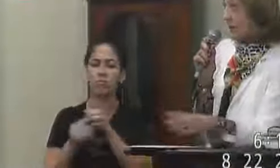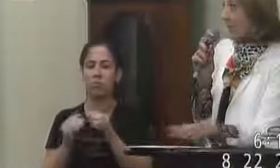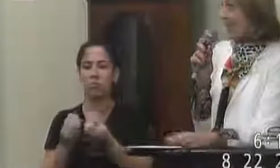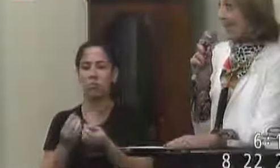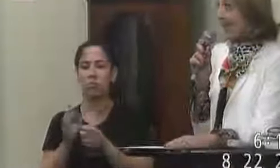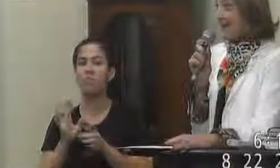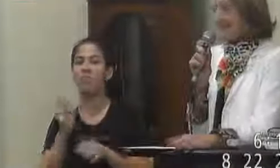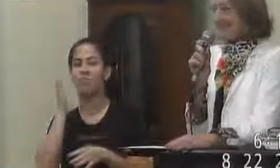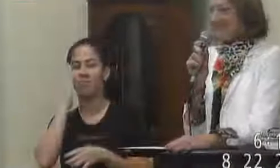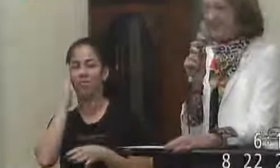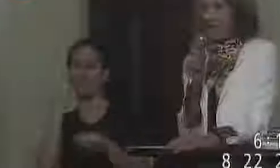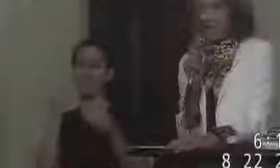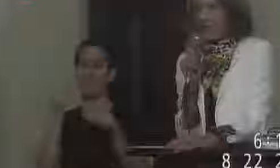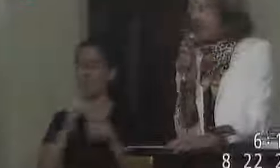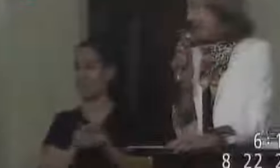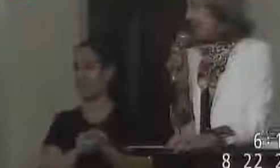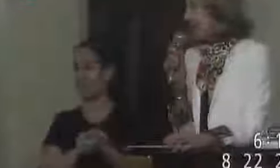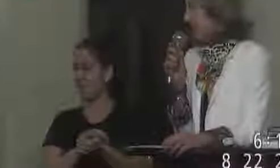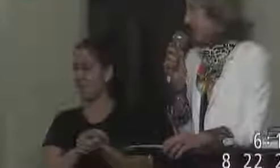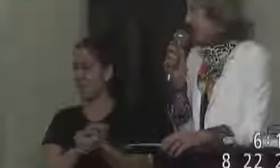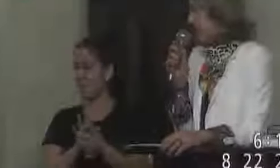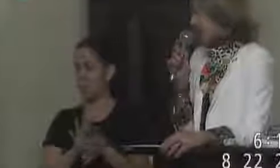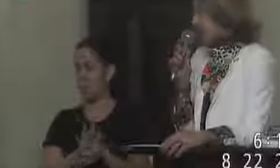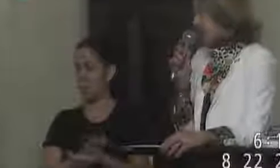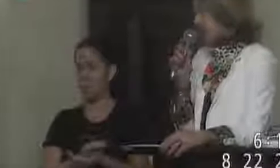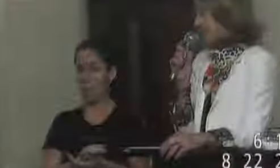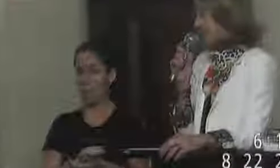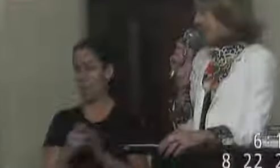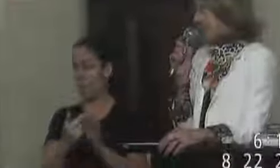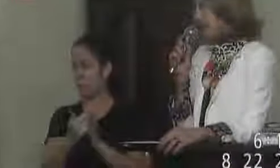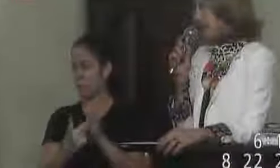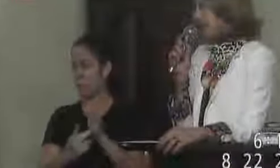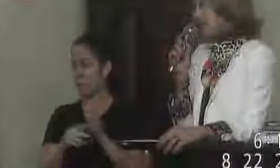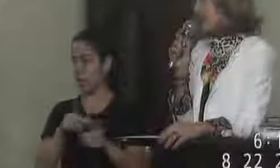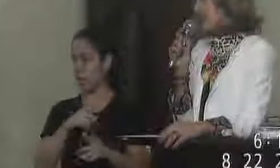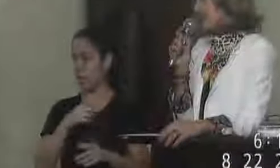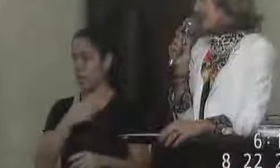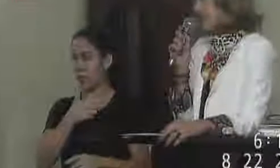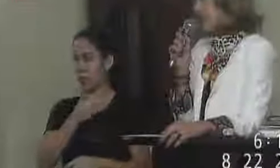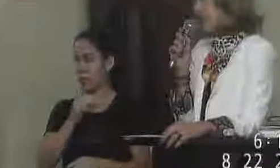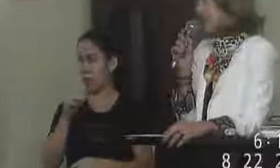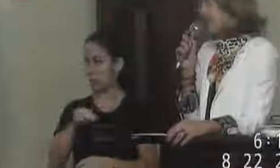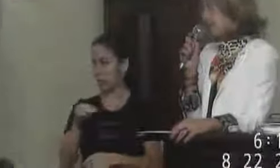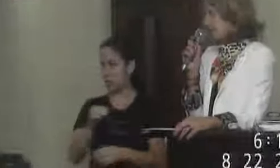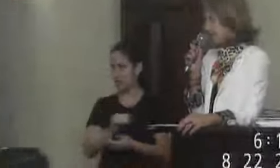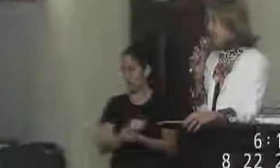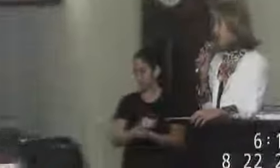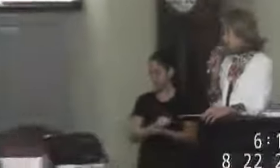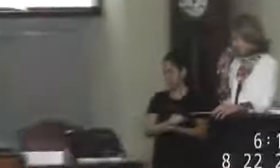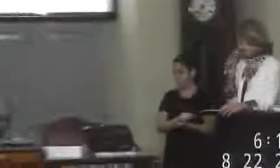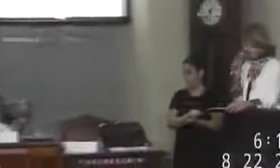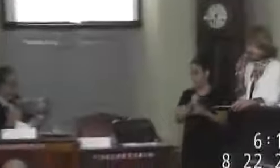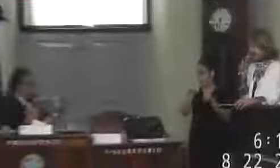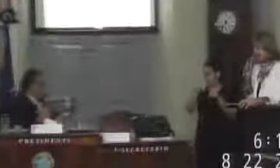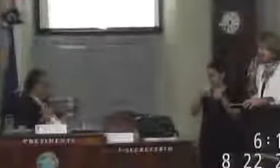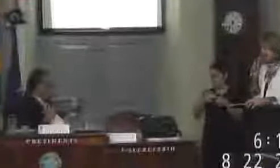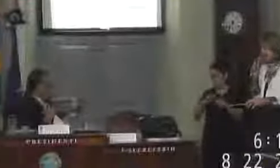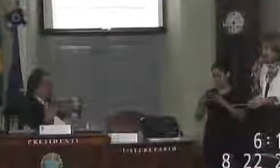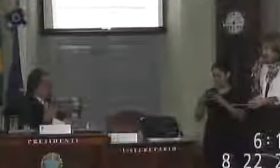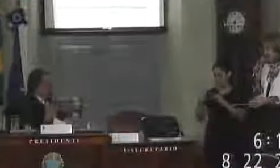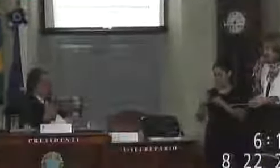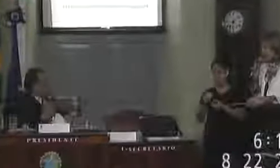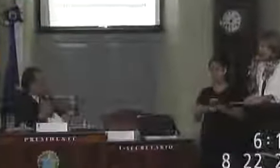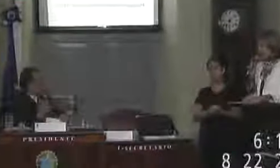só para eu poder... Como eu rege o regimento, a senhora tem 10 minutos para a disciplinação